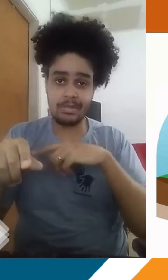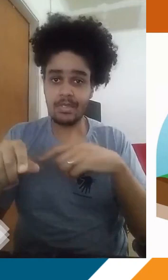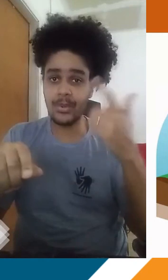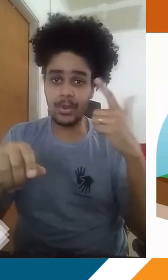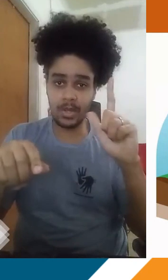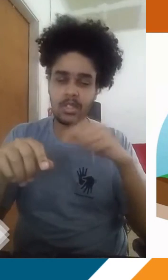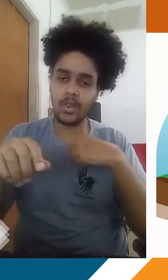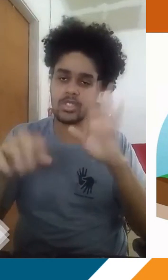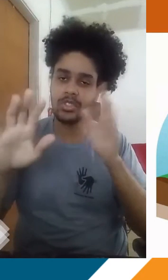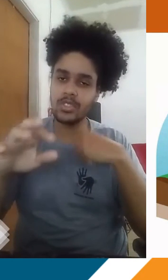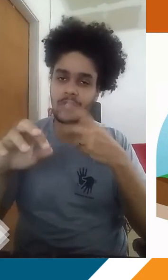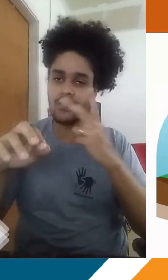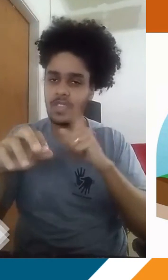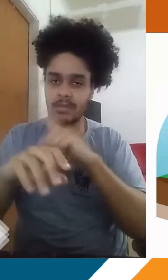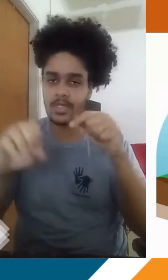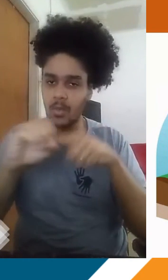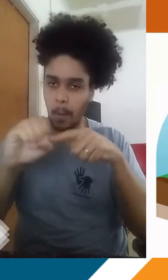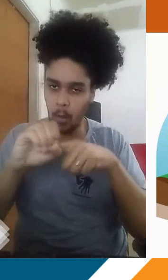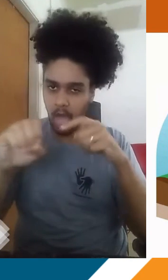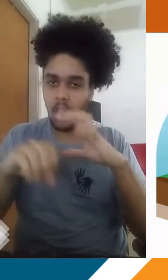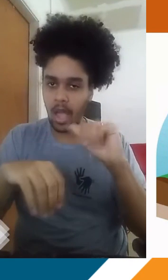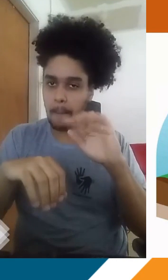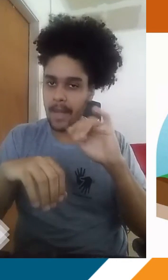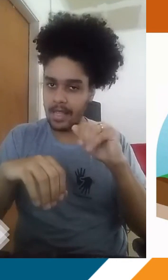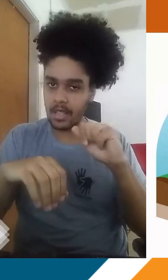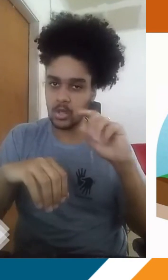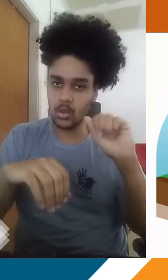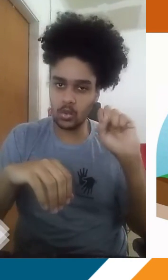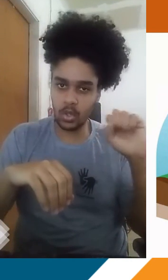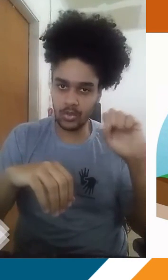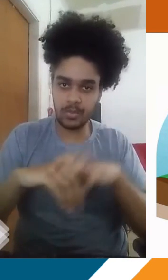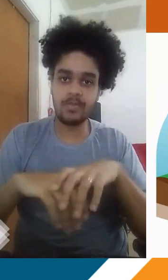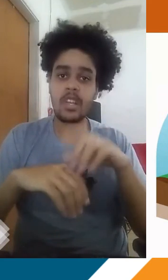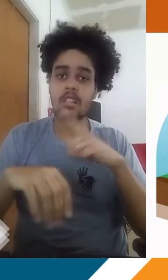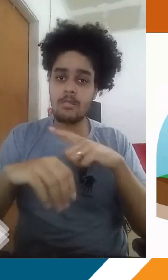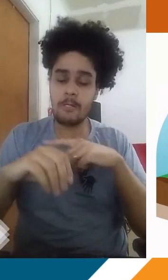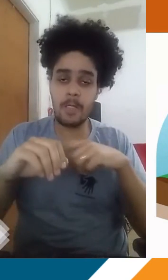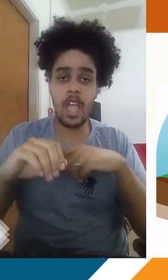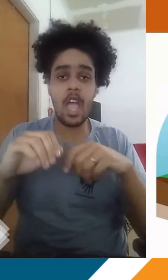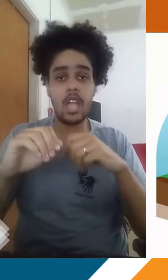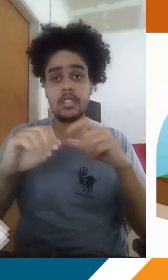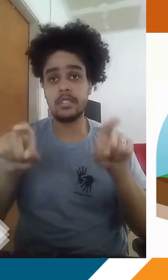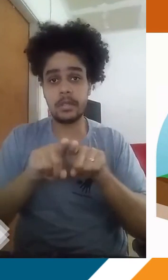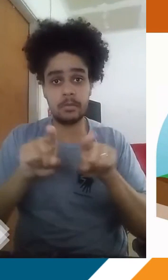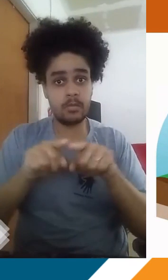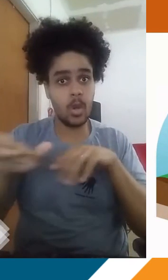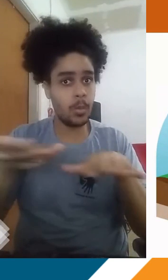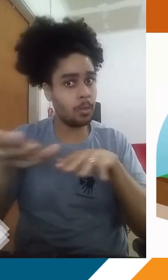citei, falei sobre ela agora há pouco em relação ao buraco da camada de ozônio, que vai ser a questão do deslocamento dos poluentes.